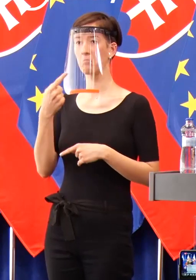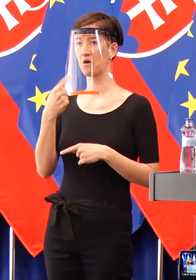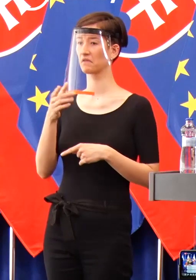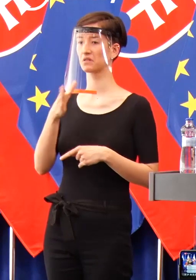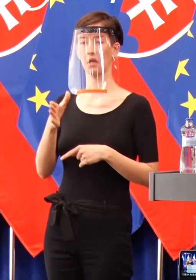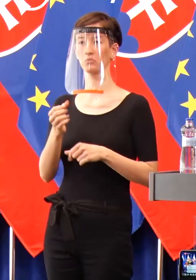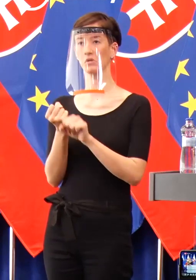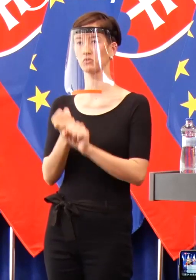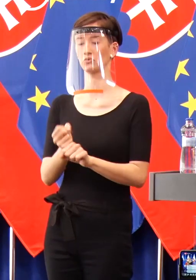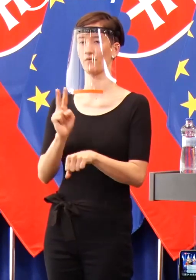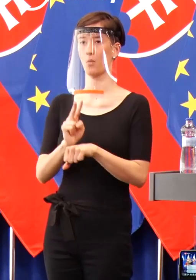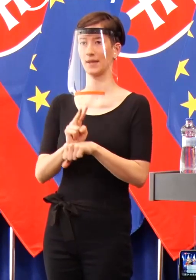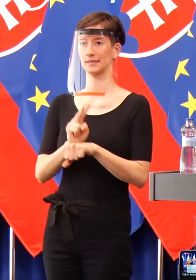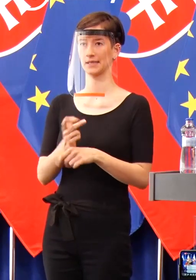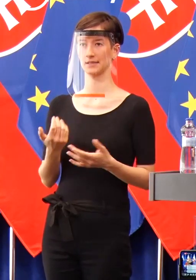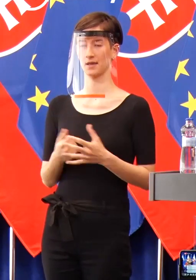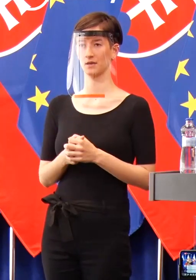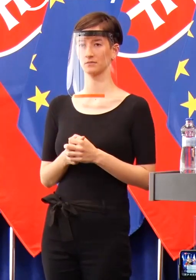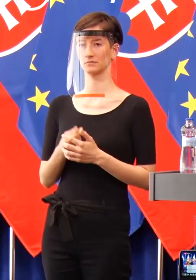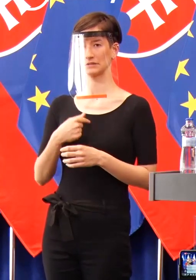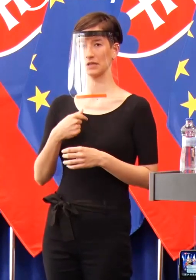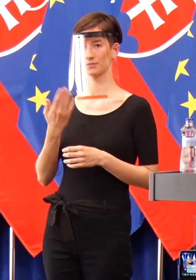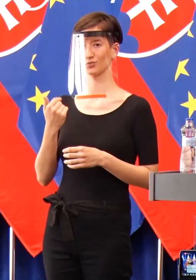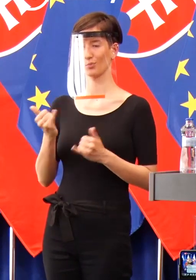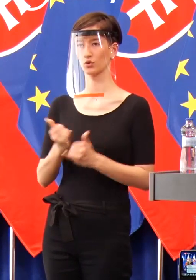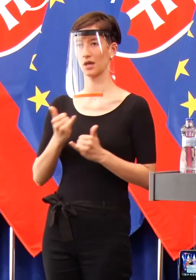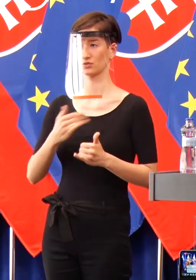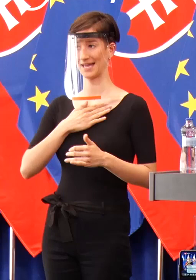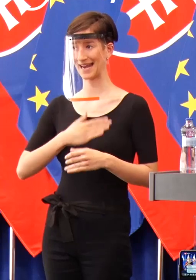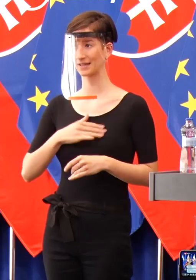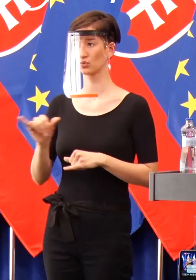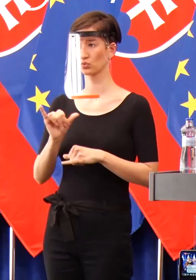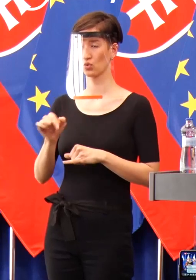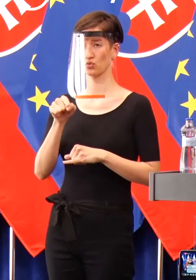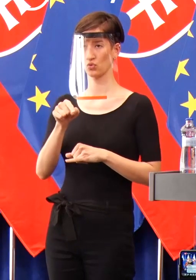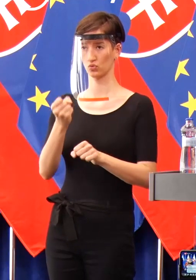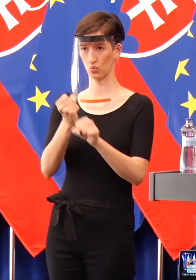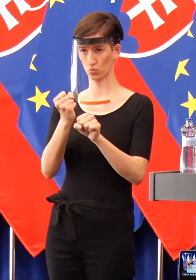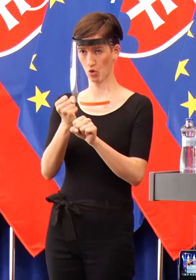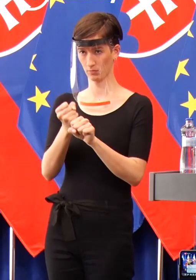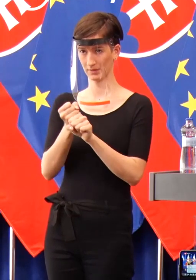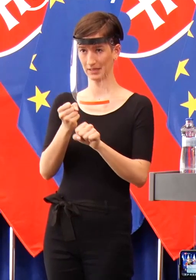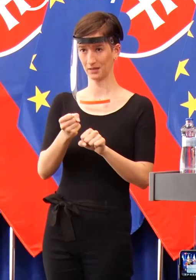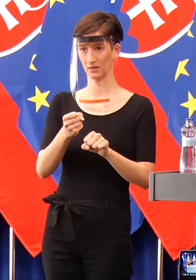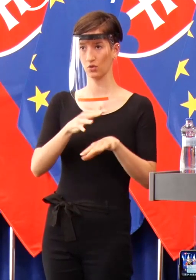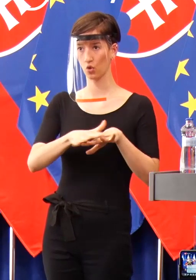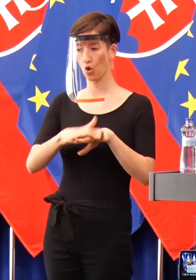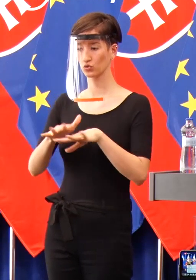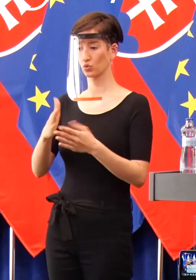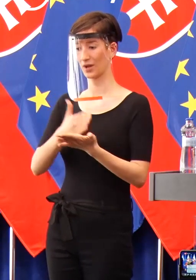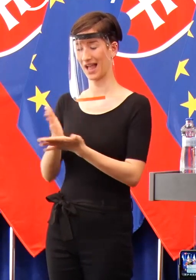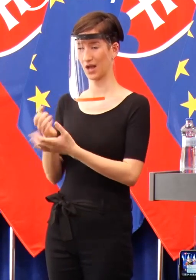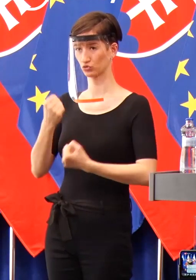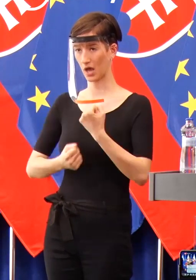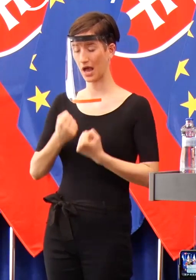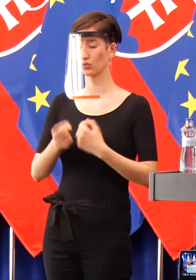Lebo aj takéto to môžeme mať dopady. Preto by som bol rád, aby ten, kto to spôsobil dnes, aby si uvedomil tú svoju zodpovednosť. Lebo dnes